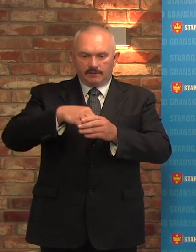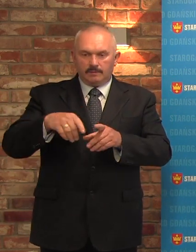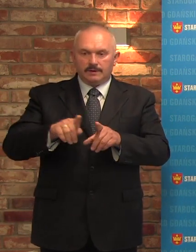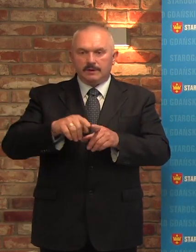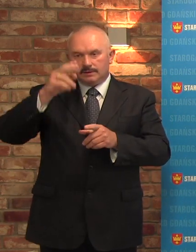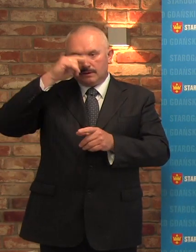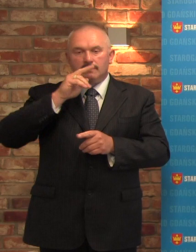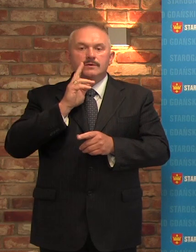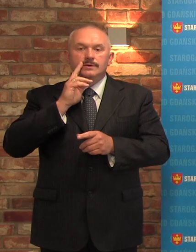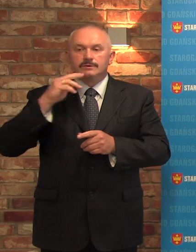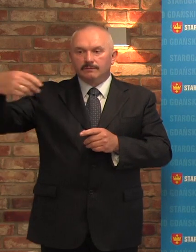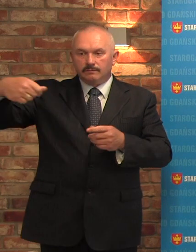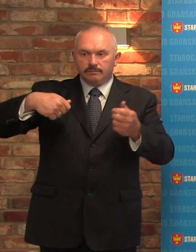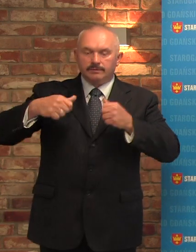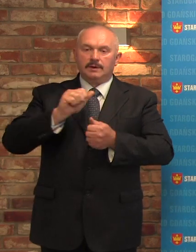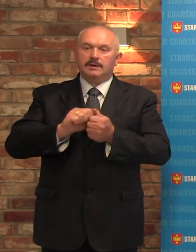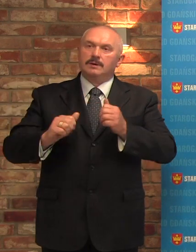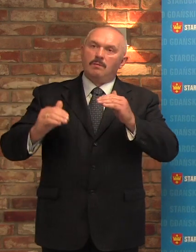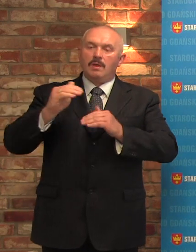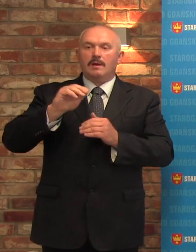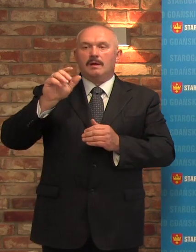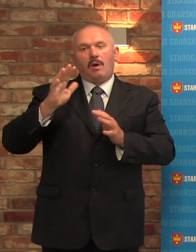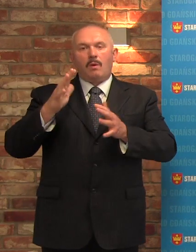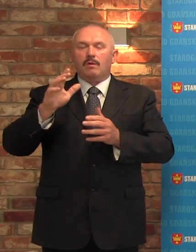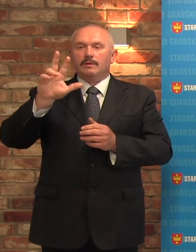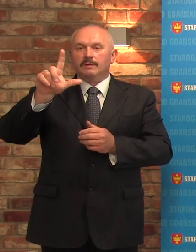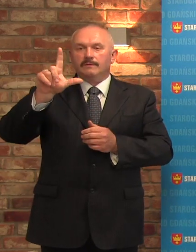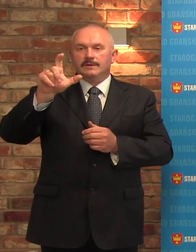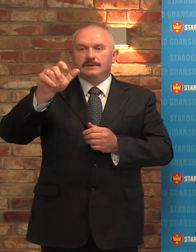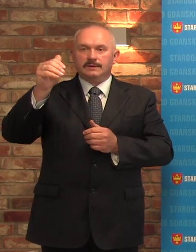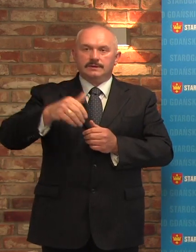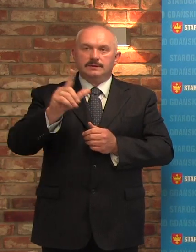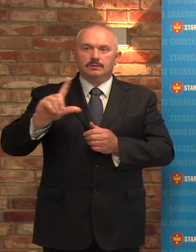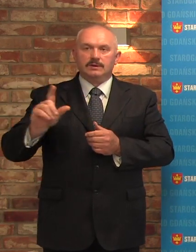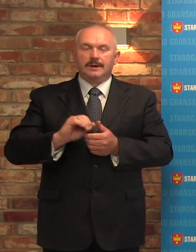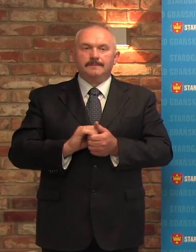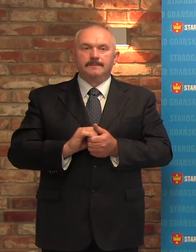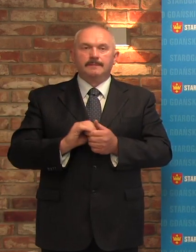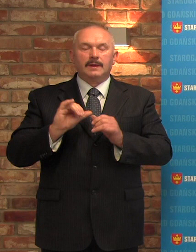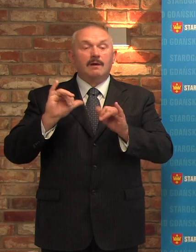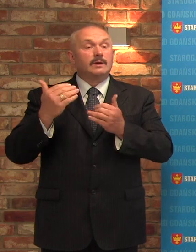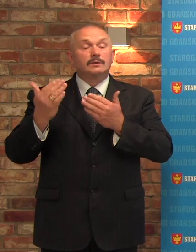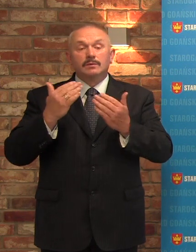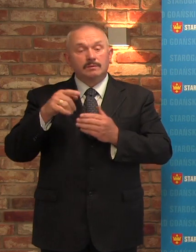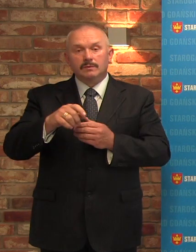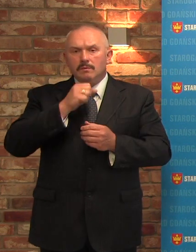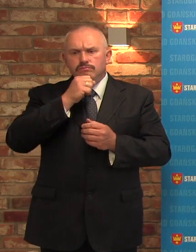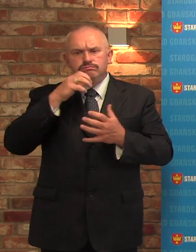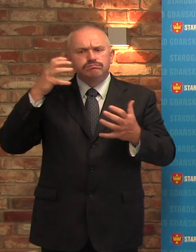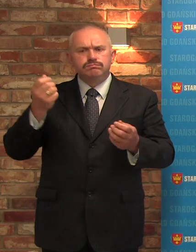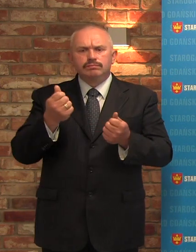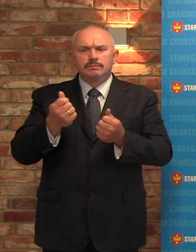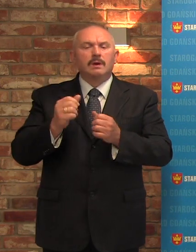od rodziców, które są w wysokości ponad 200 czy blisko 200 tysięcy złotych. W jaki sposób tak ogromna kwota